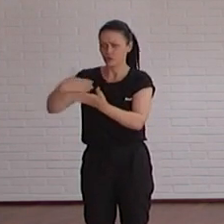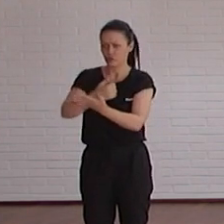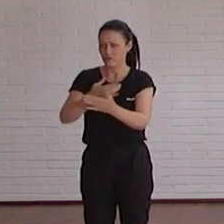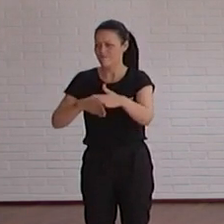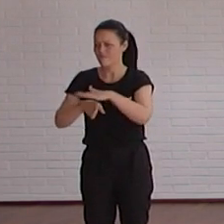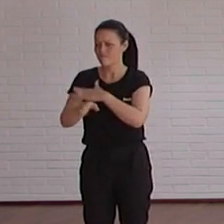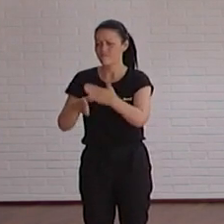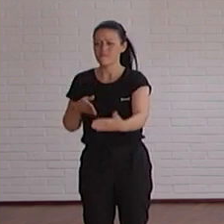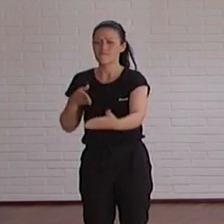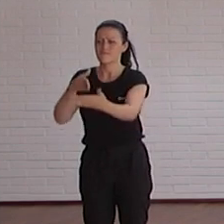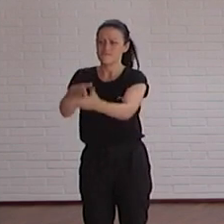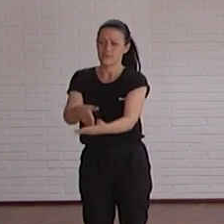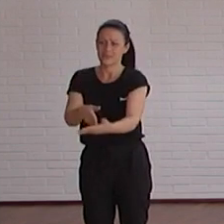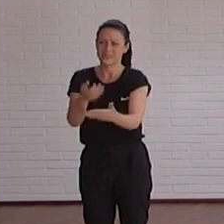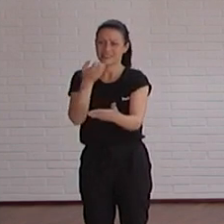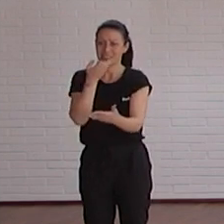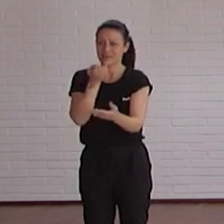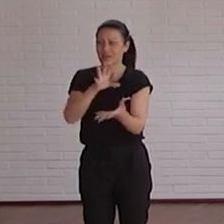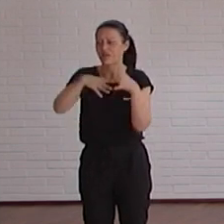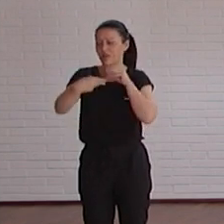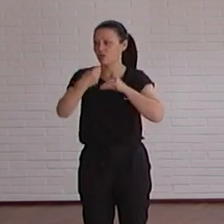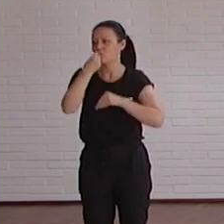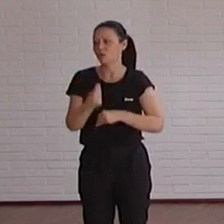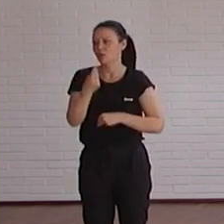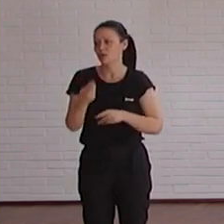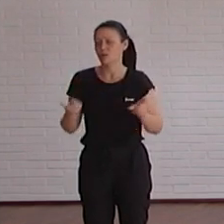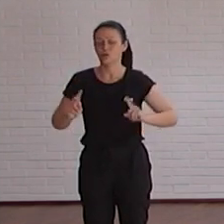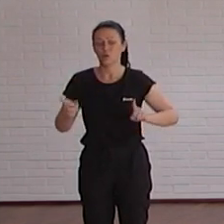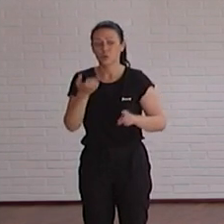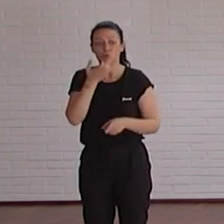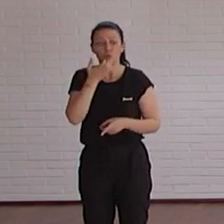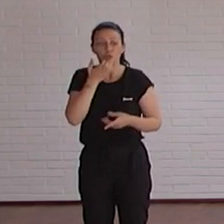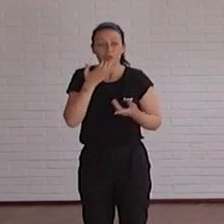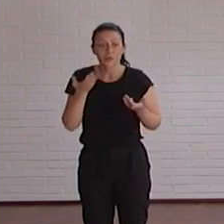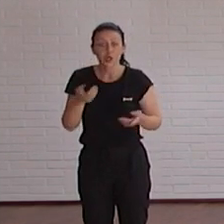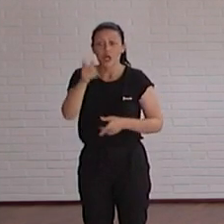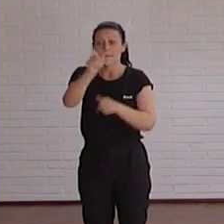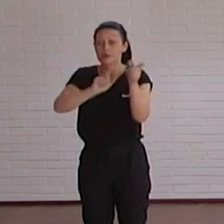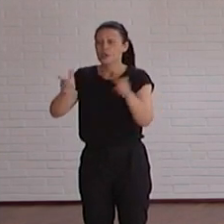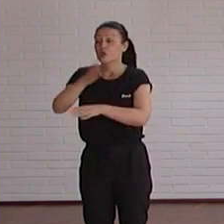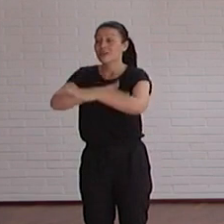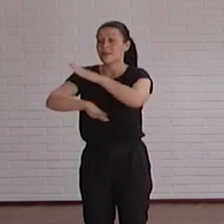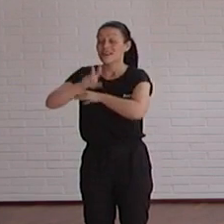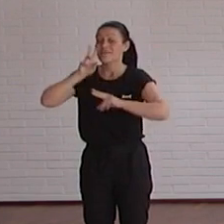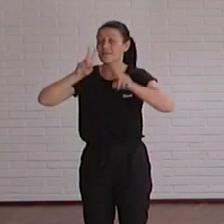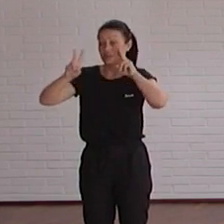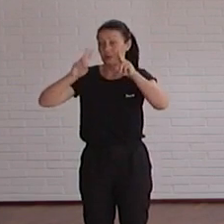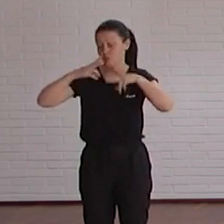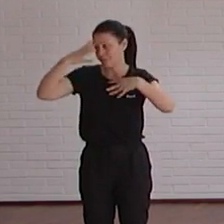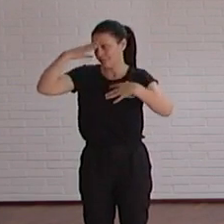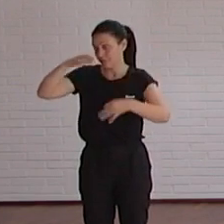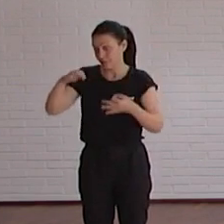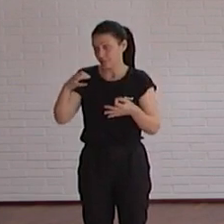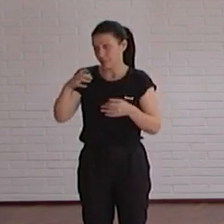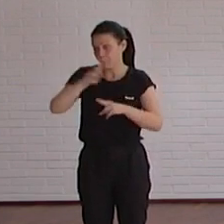están convenientemente diseñados. Por ejemplo, las personas con discapacidad visual, lógicamente, tienen